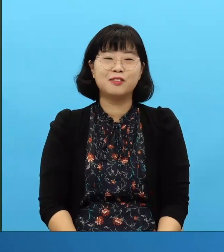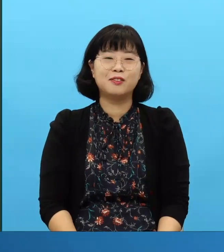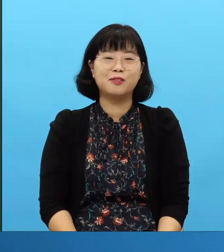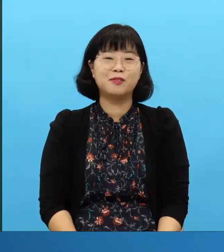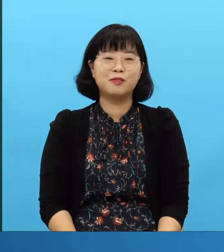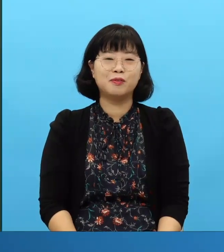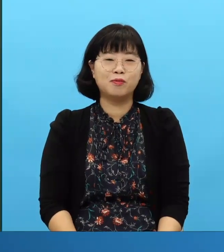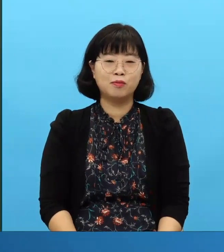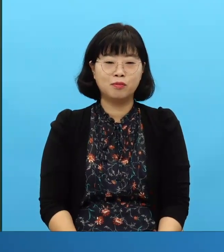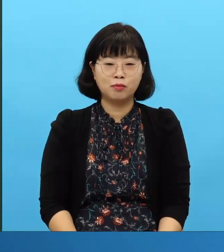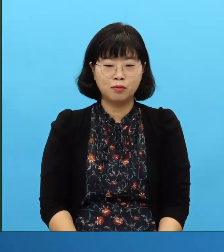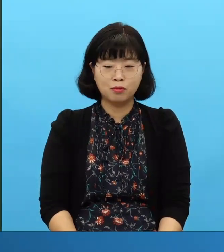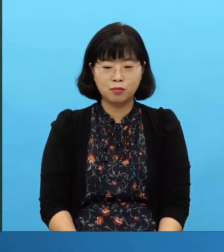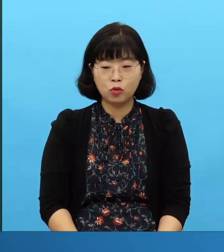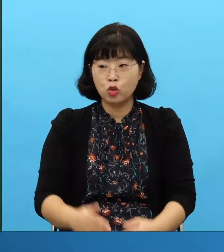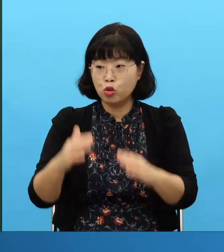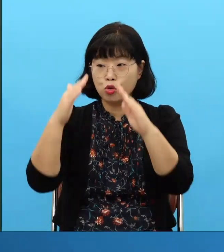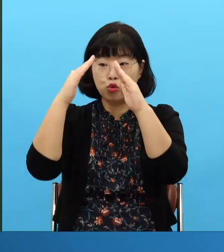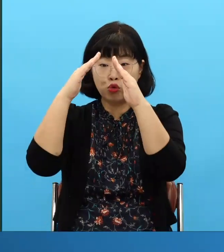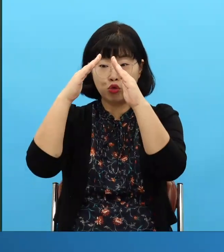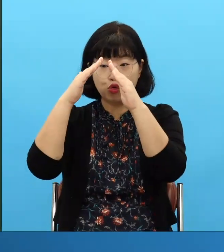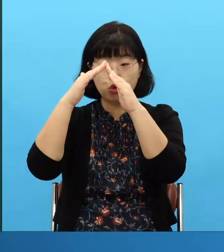¿por qué dejó su casa y estaba junto al arca del pacto?